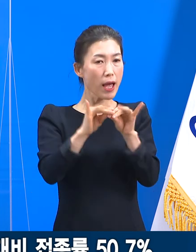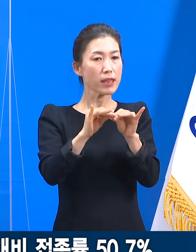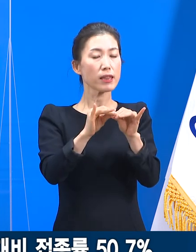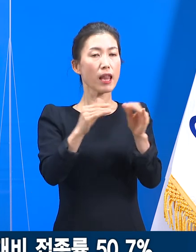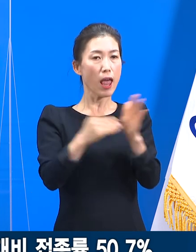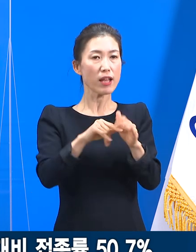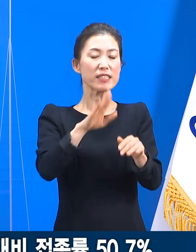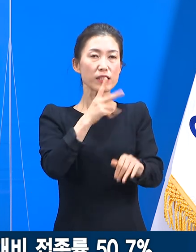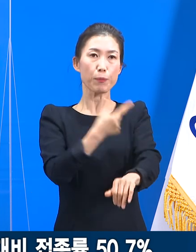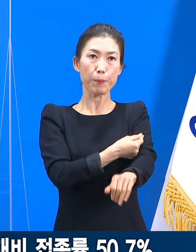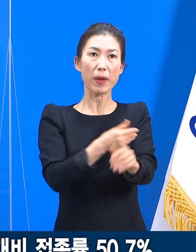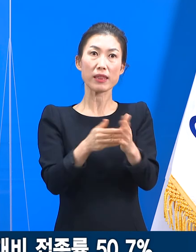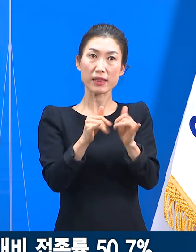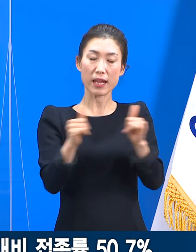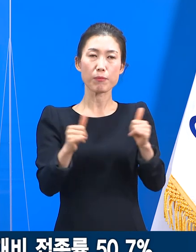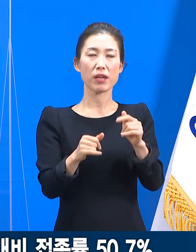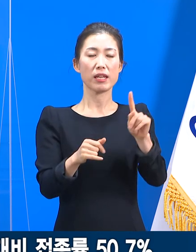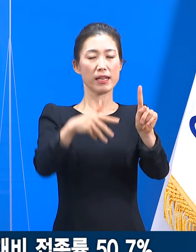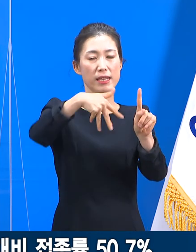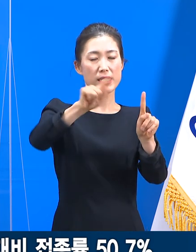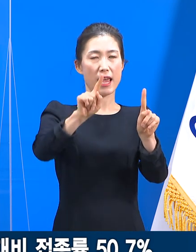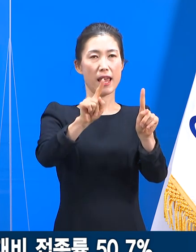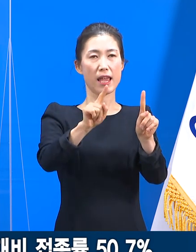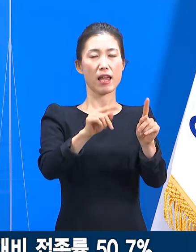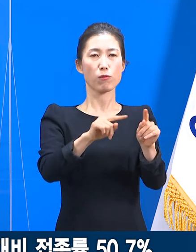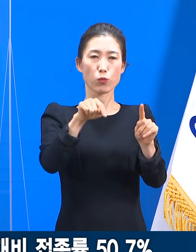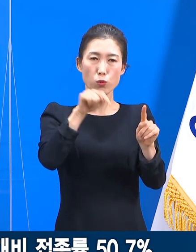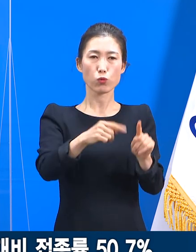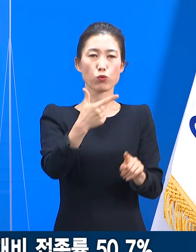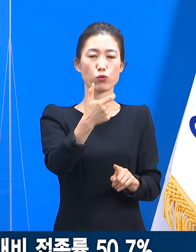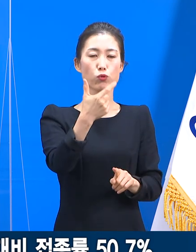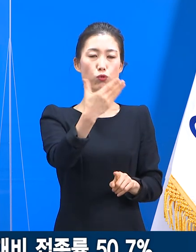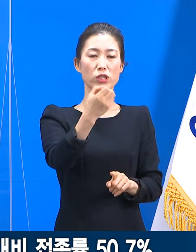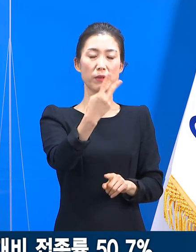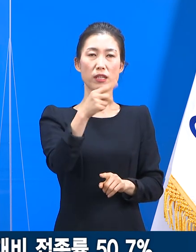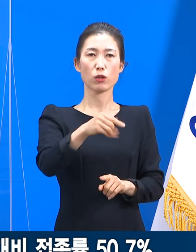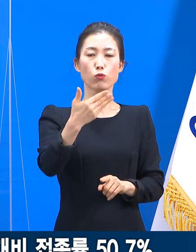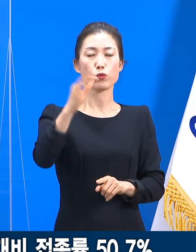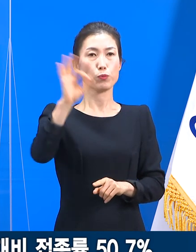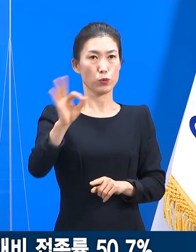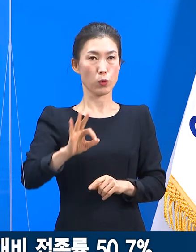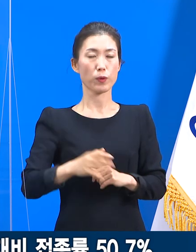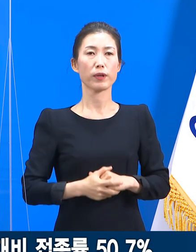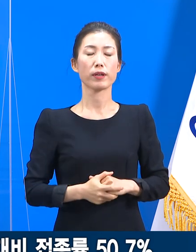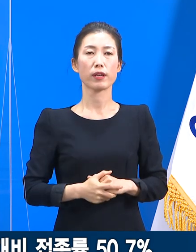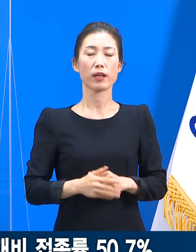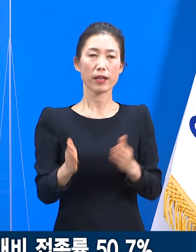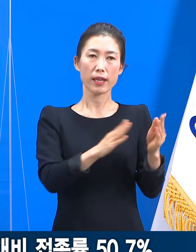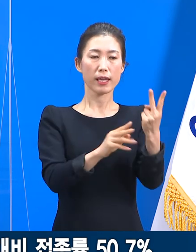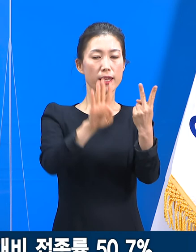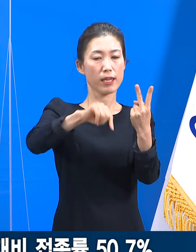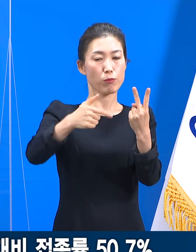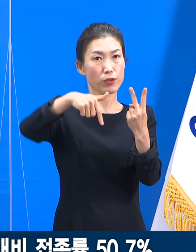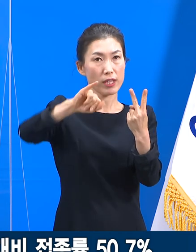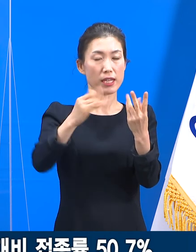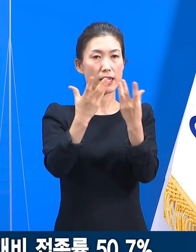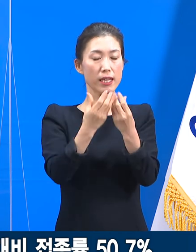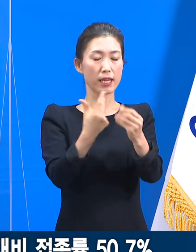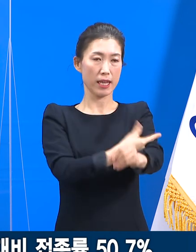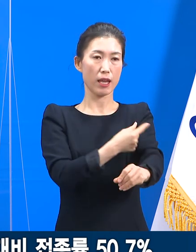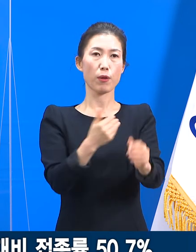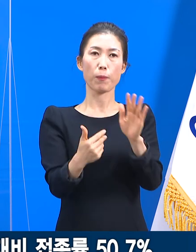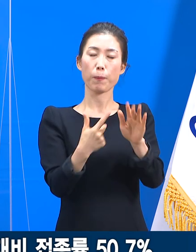접종률은 1차 접종 대상자 기준 96.9%입니다. 2분기 예방접종의 경우는